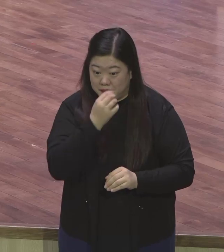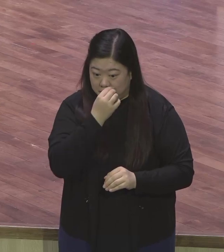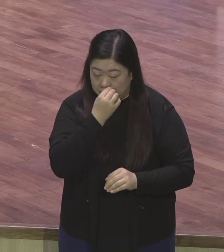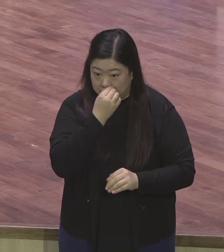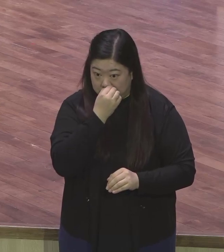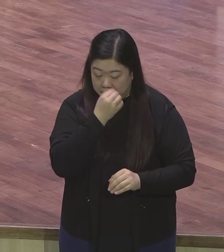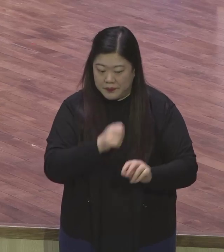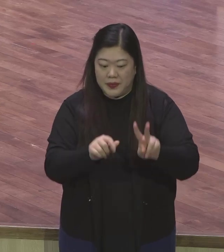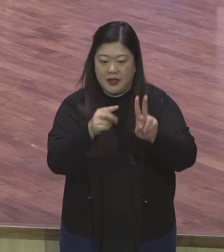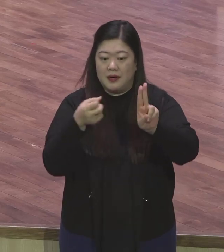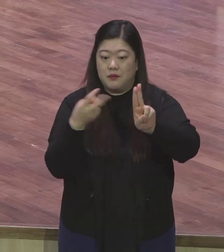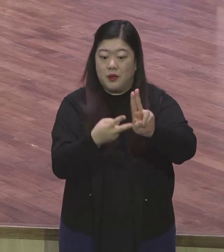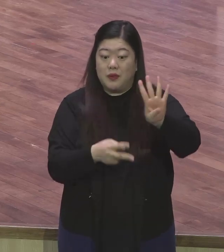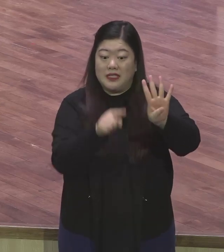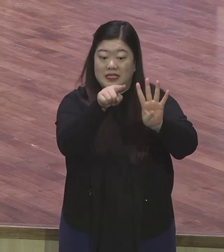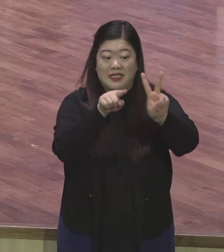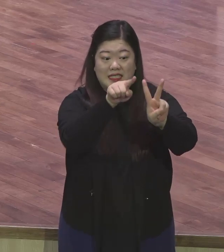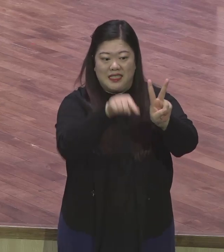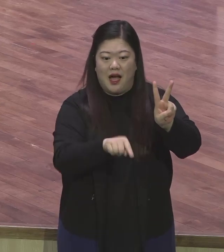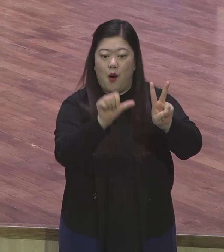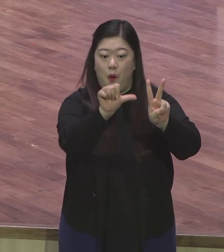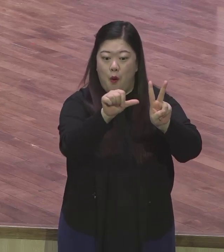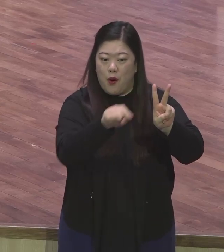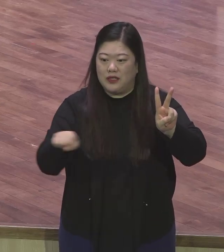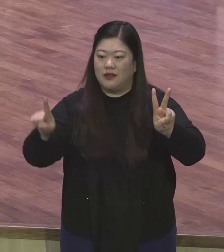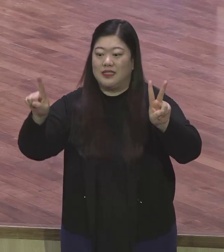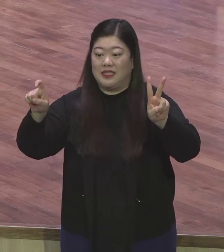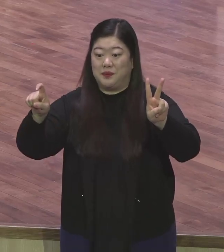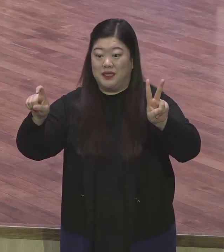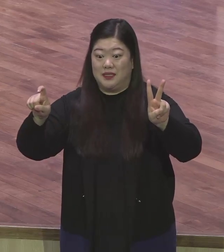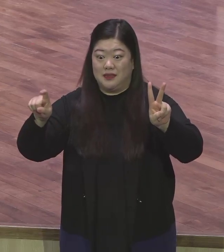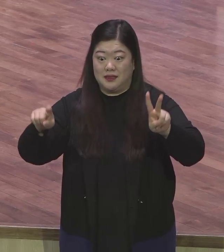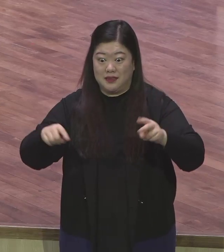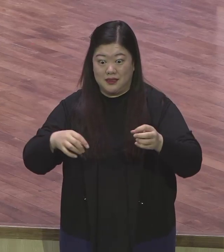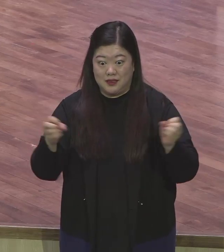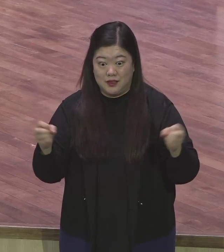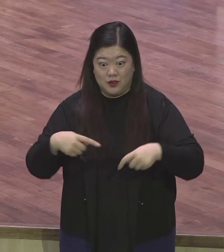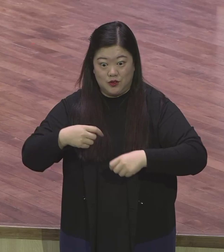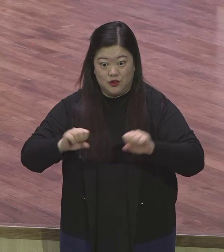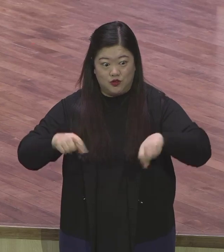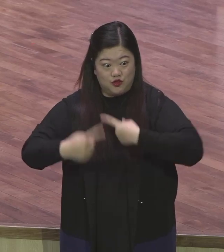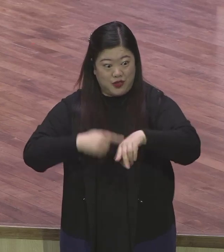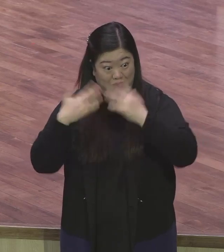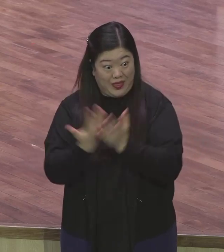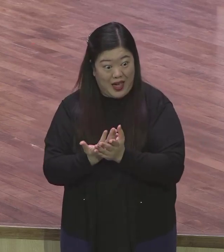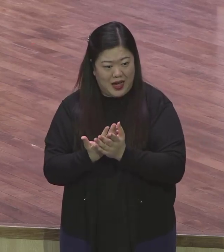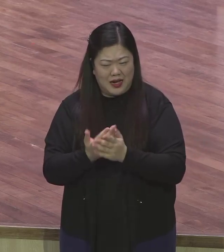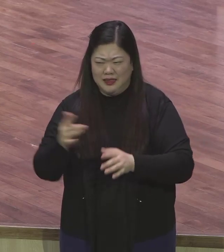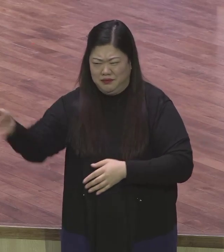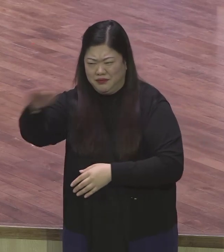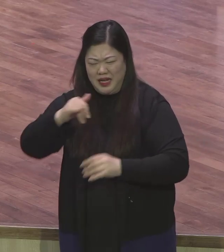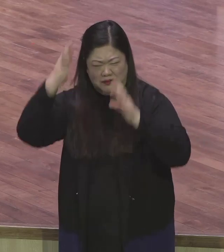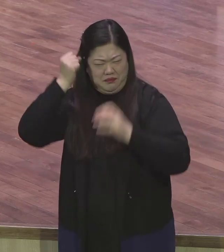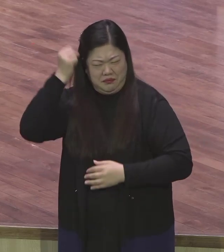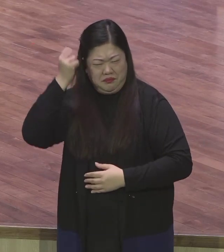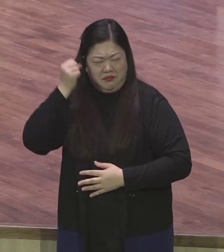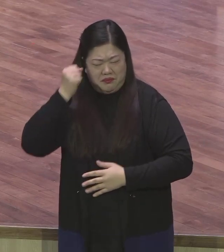암송을 같이 했었는데 5절로 11절까지 같이 전 성도가 암송을 했습니다. 다 그렇게